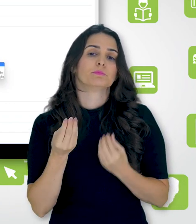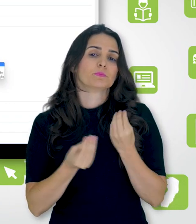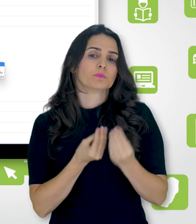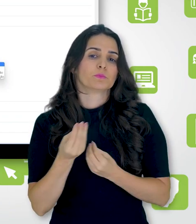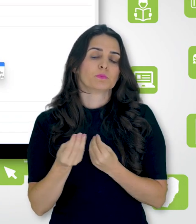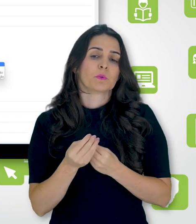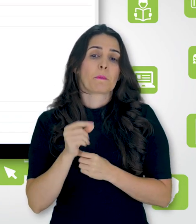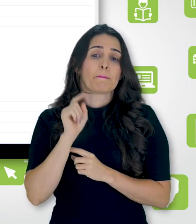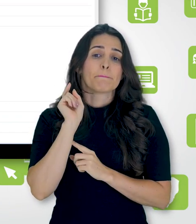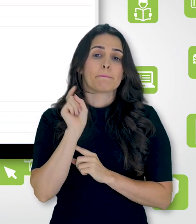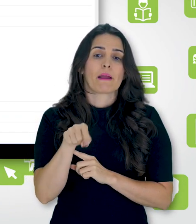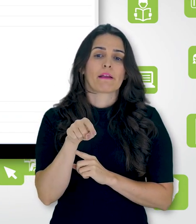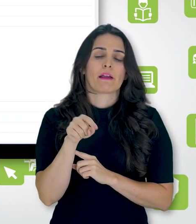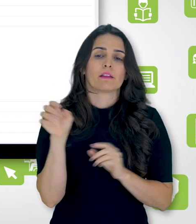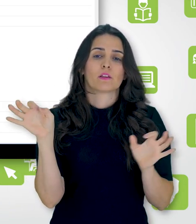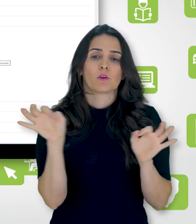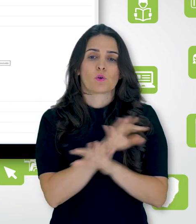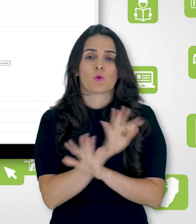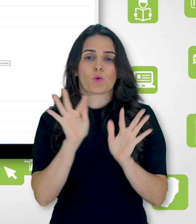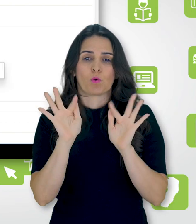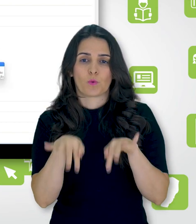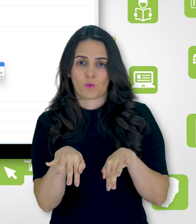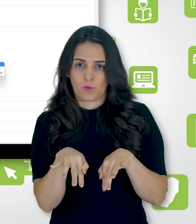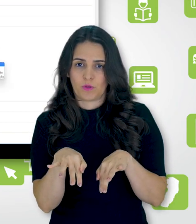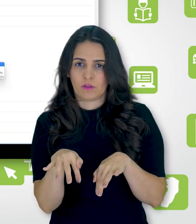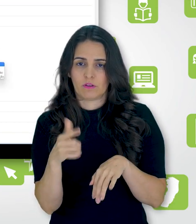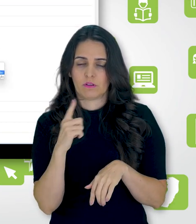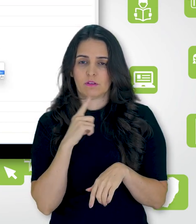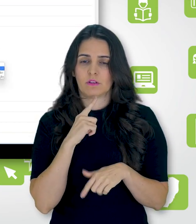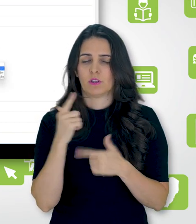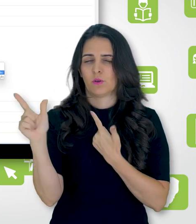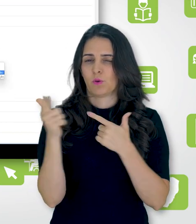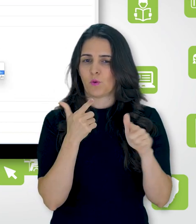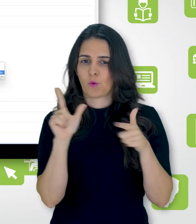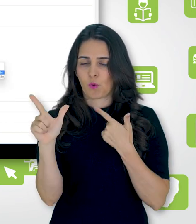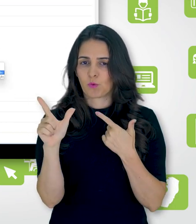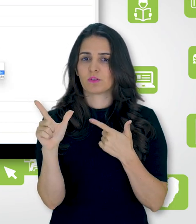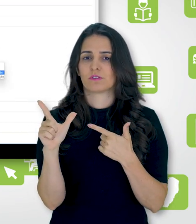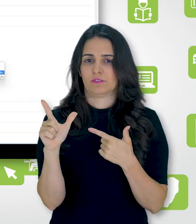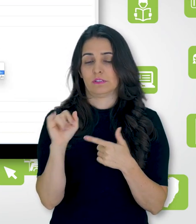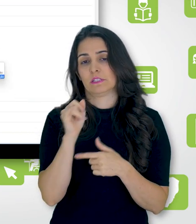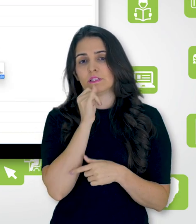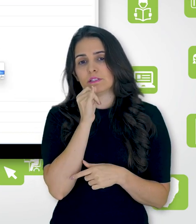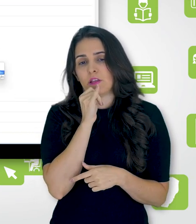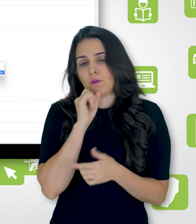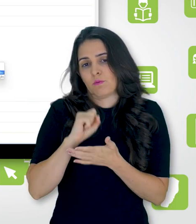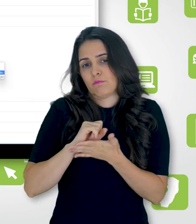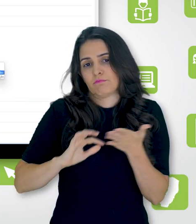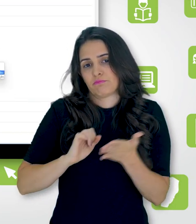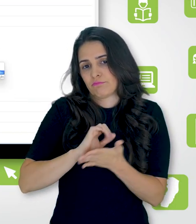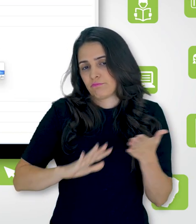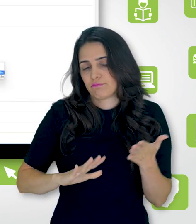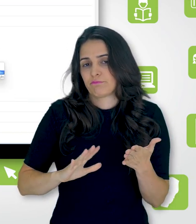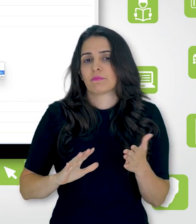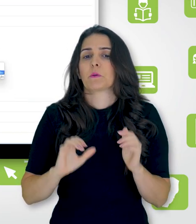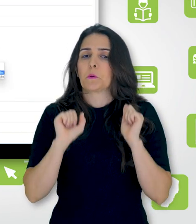concluída. Então, tem várias outras opções aqui, se fosse uma atividade, por exemplo, eu poderia, inclusive,